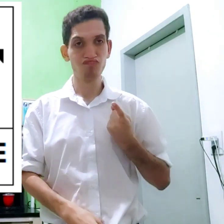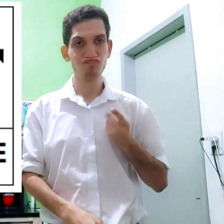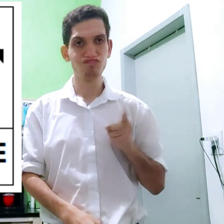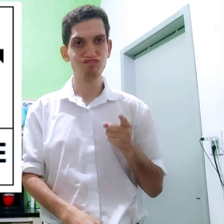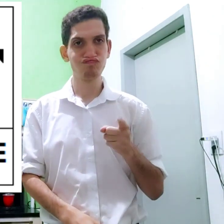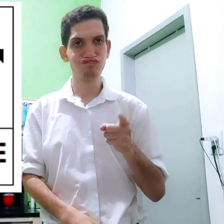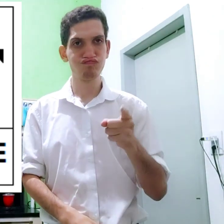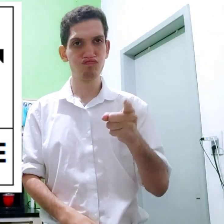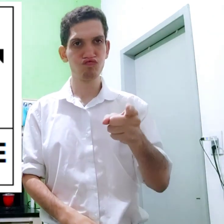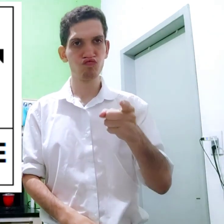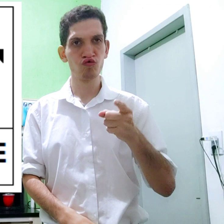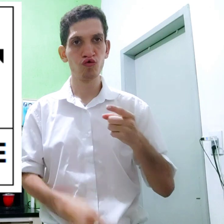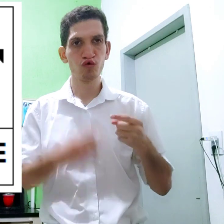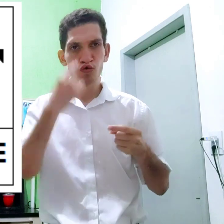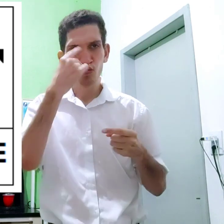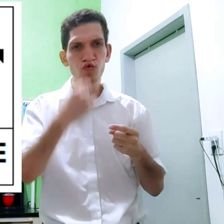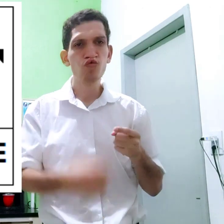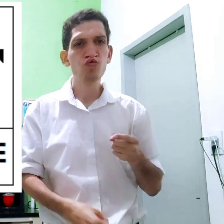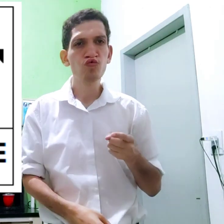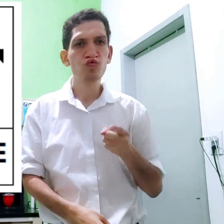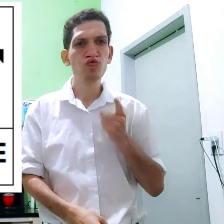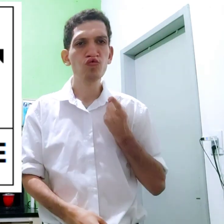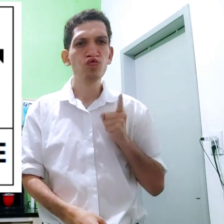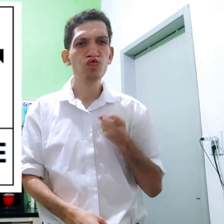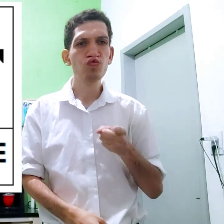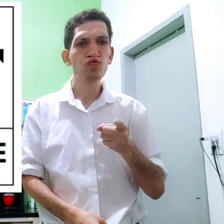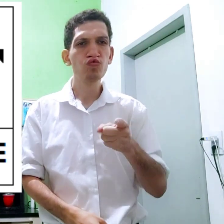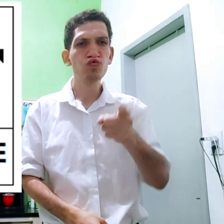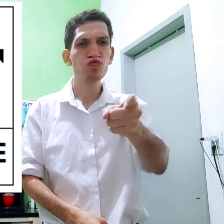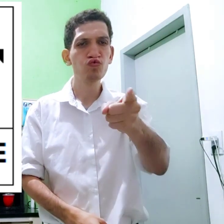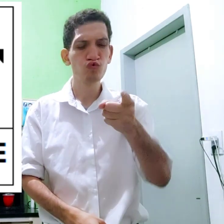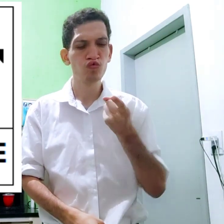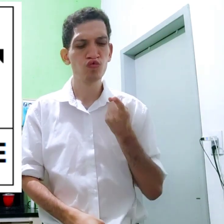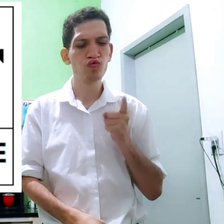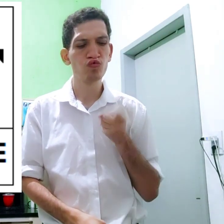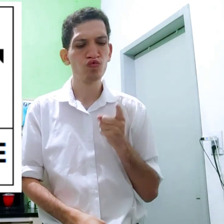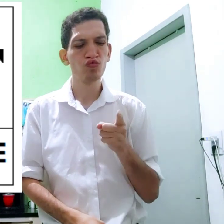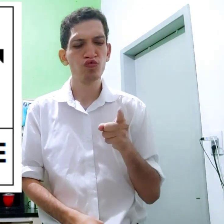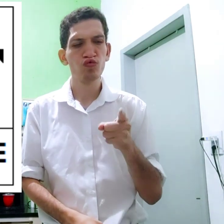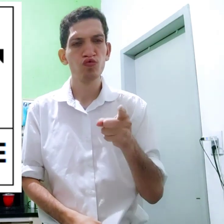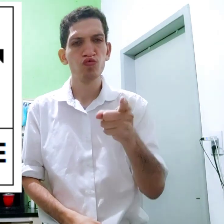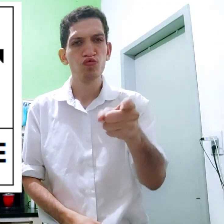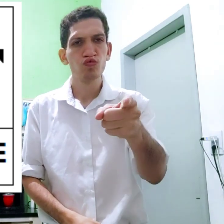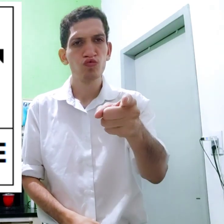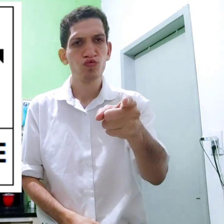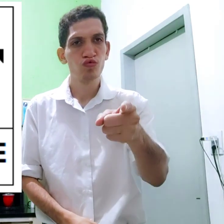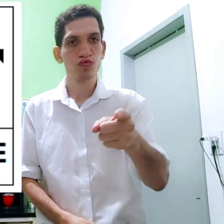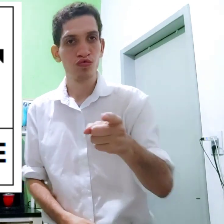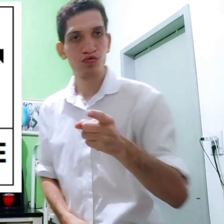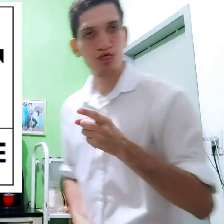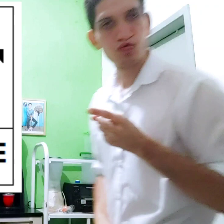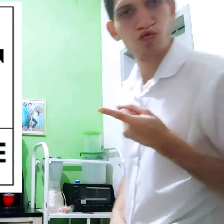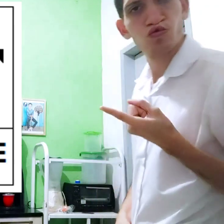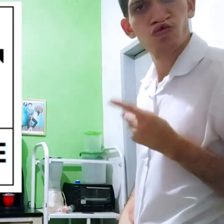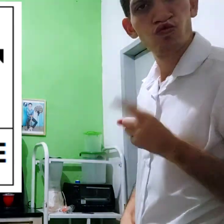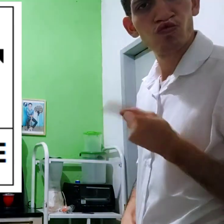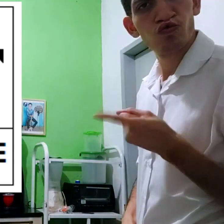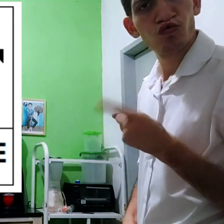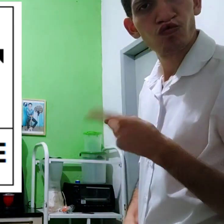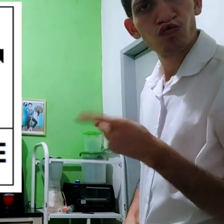com esse movimento, ó Olha aqui o rosto Assim, a expressão facial é sinal De